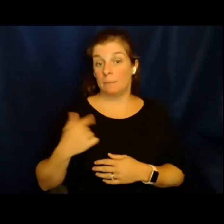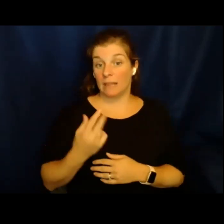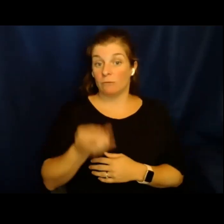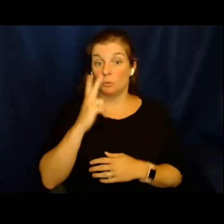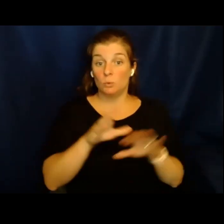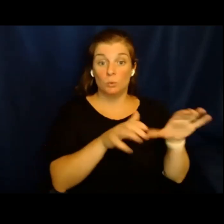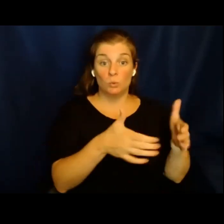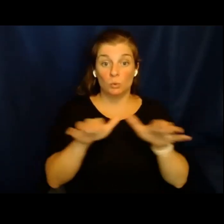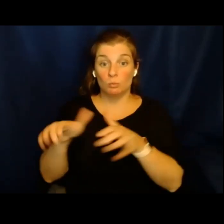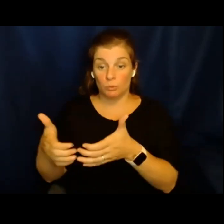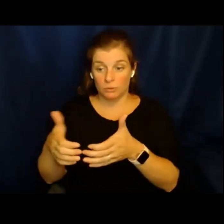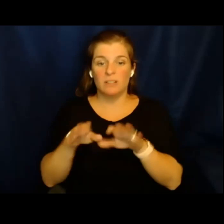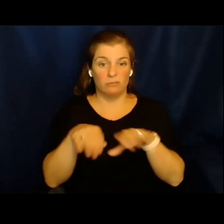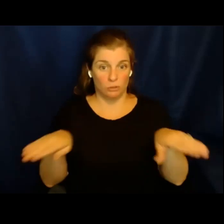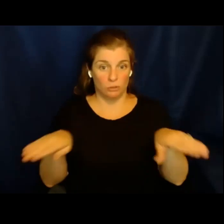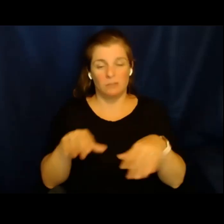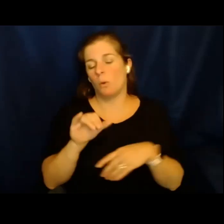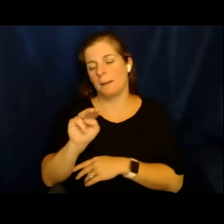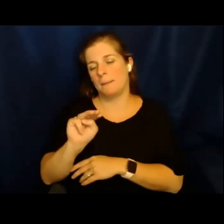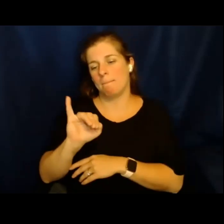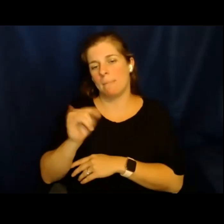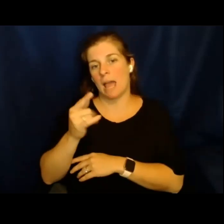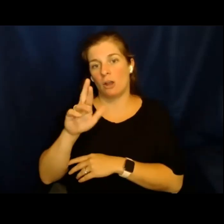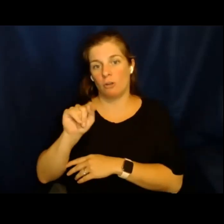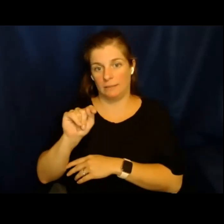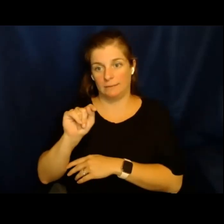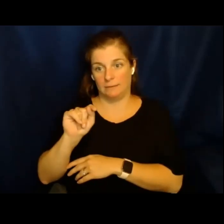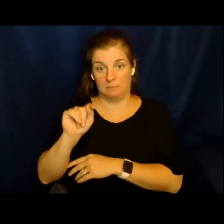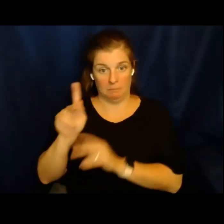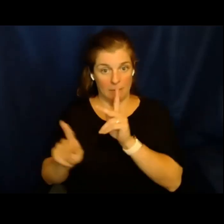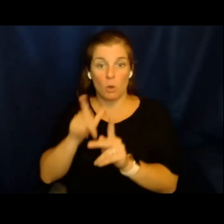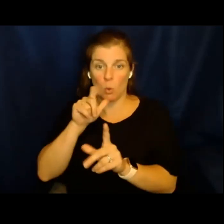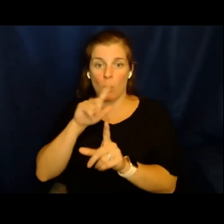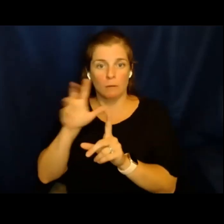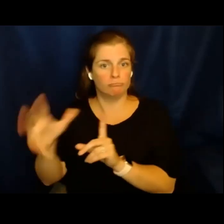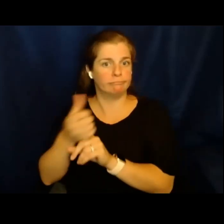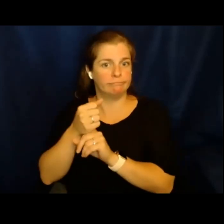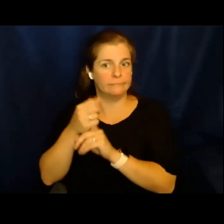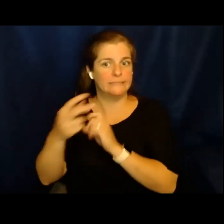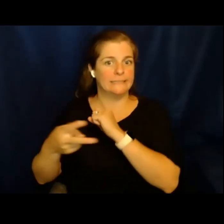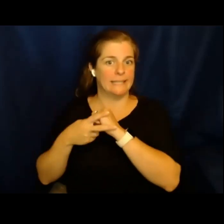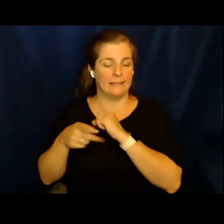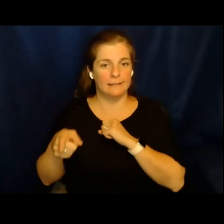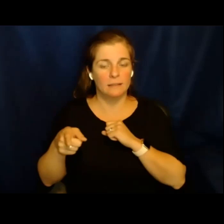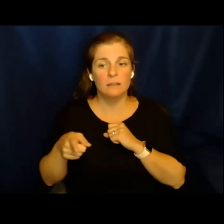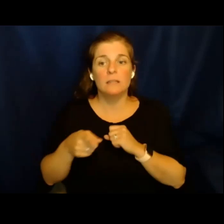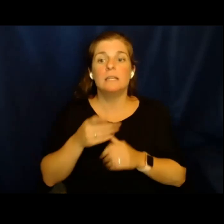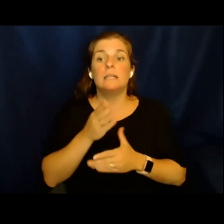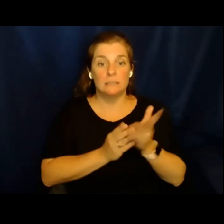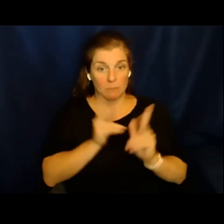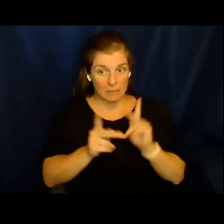hay dos grupos de chicos inmigrantes que son detenidos. El primer grupo son aquellos que tratan de